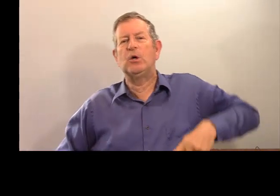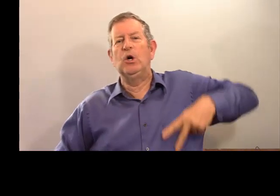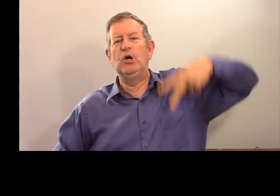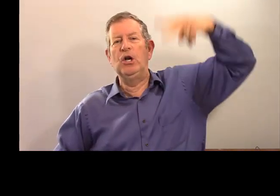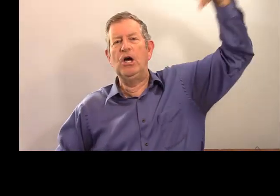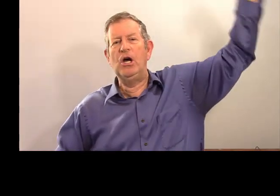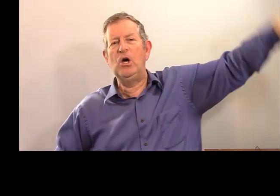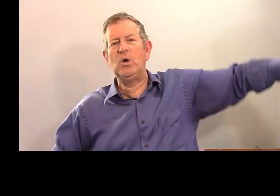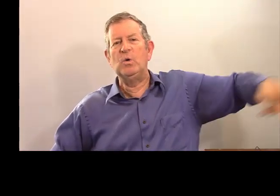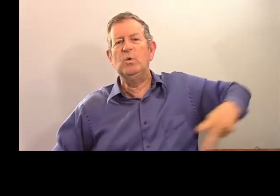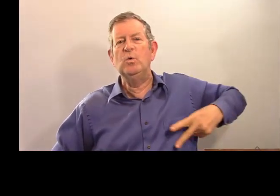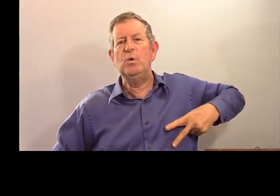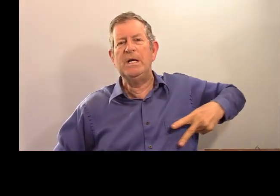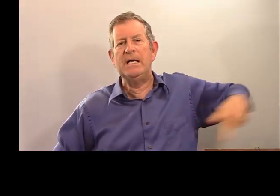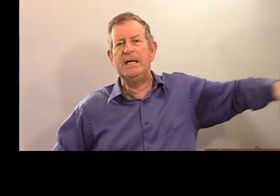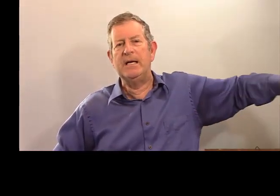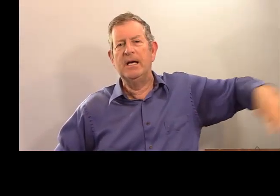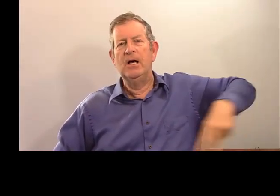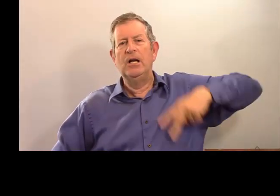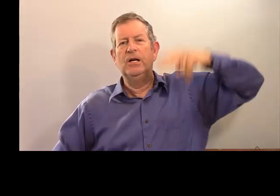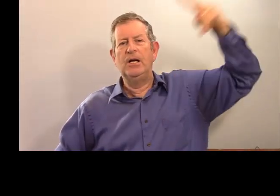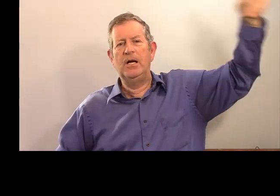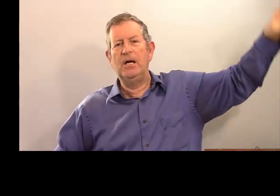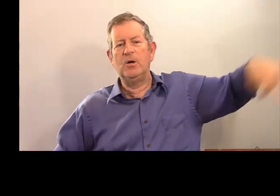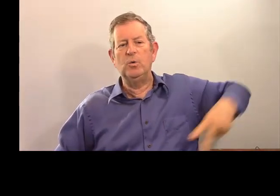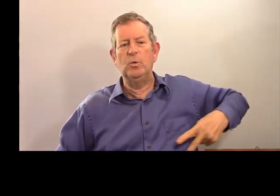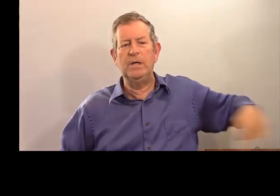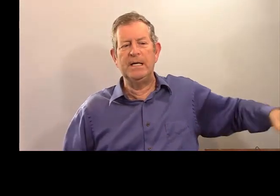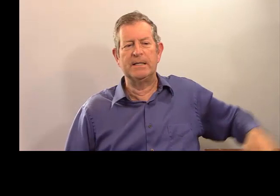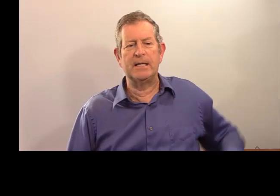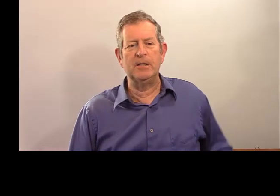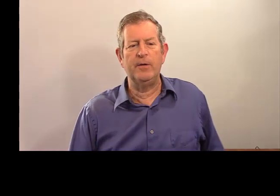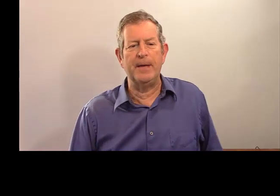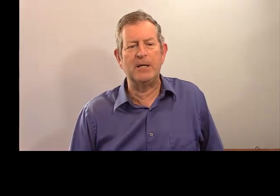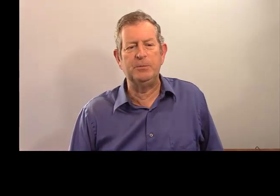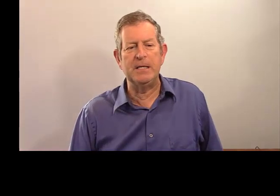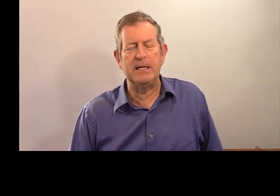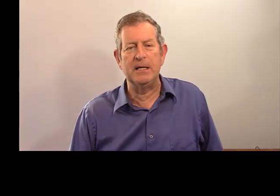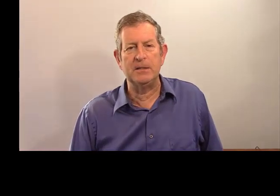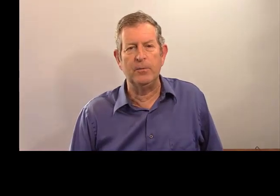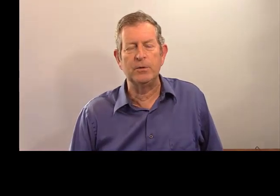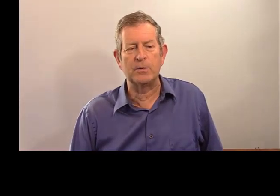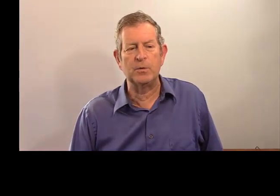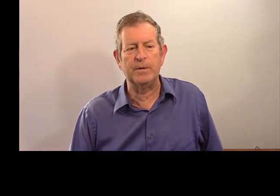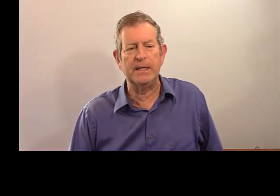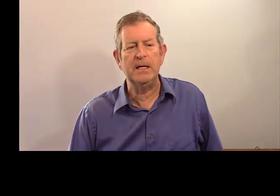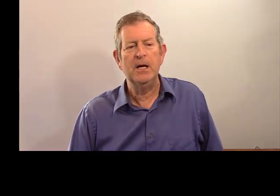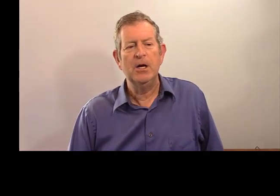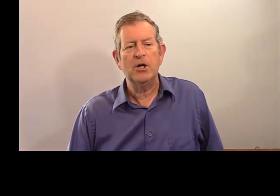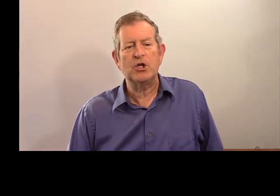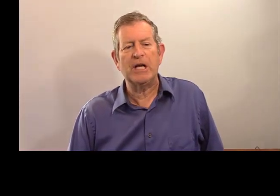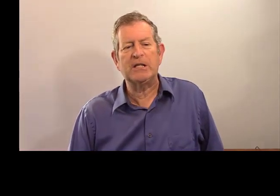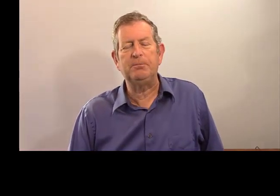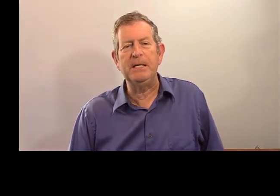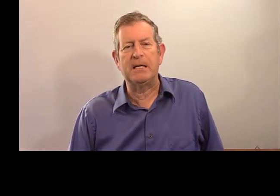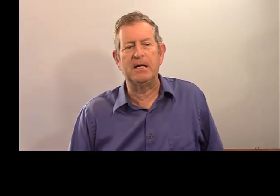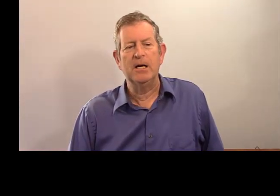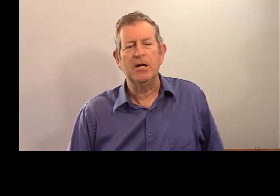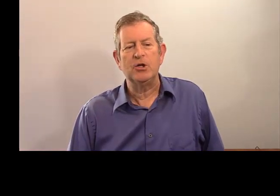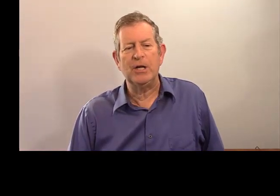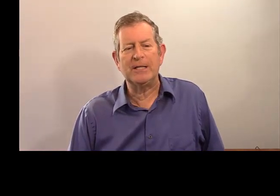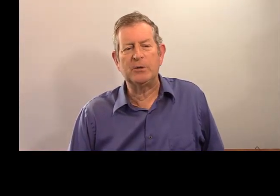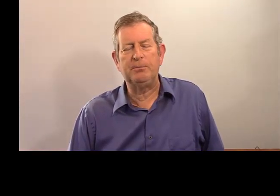ça va être leur ou les ? Leur ou les ? Ça, c'est le verbe expliquer, si vous vous en souvenez. C j